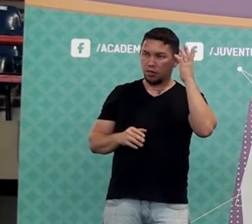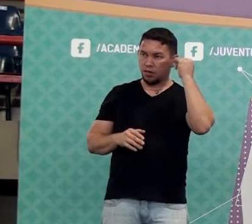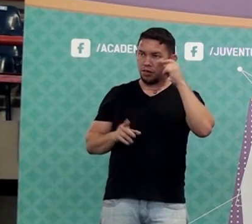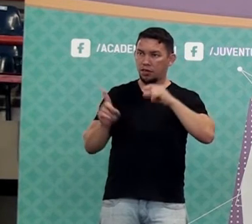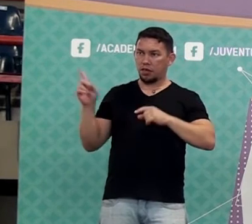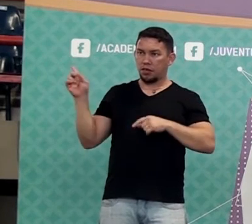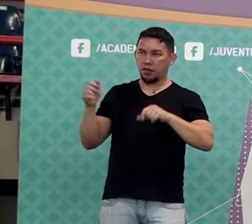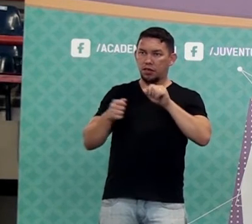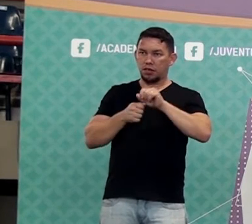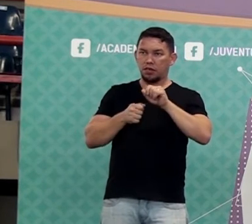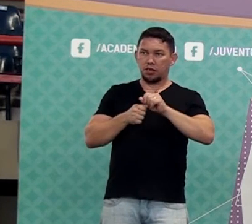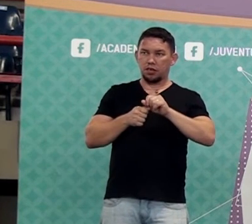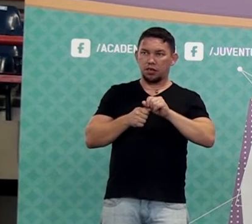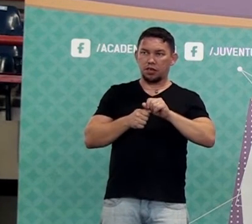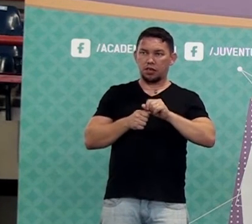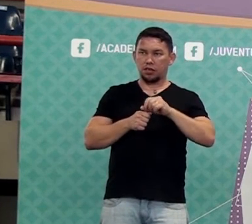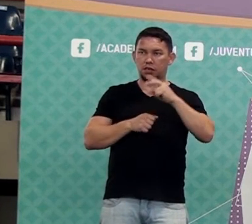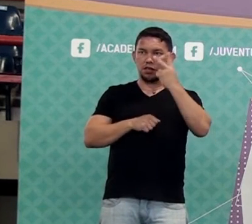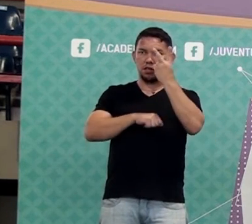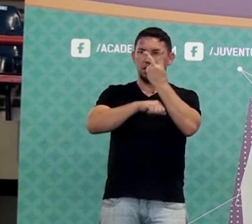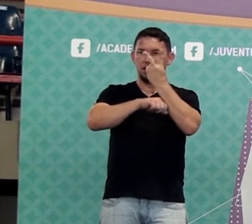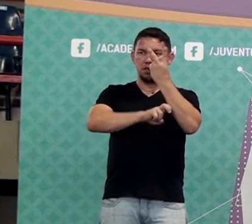conta aí sem calculadora.